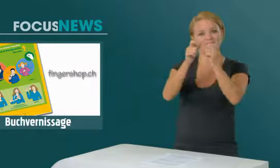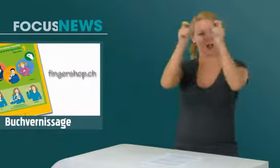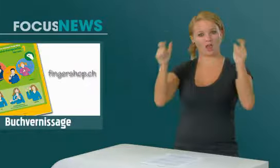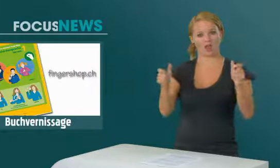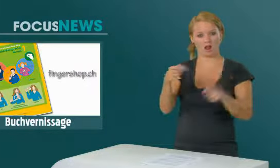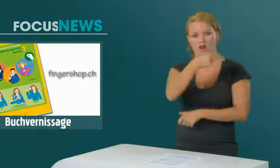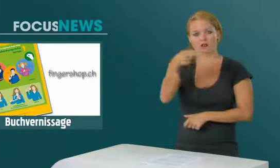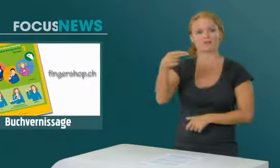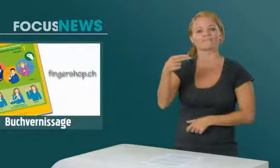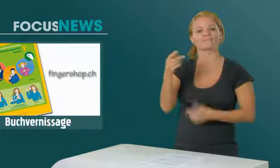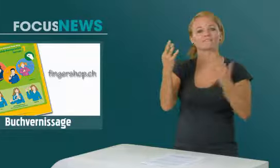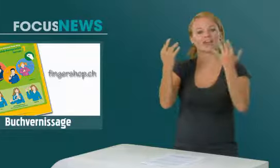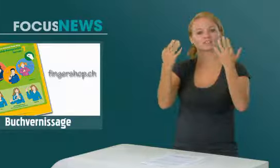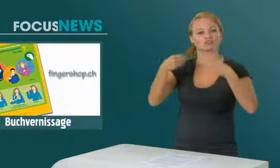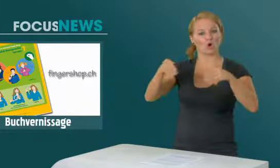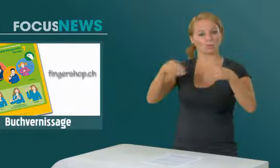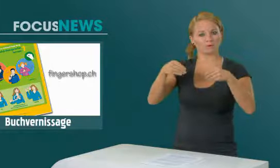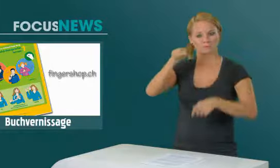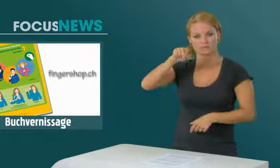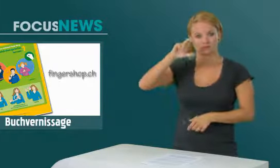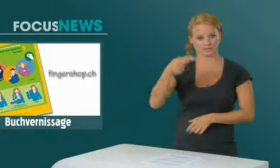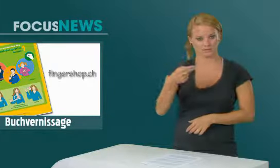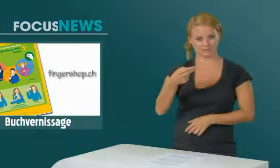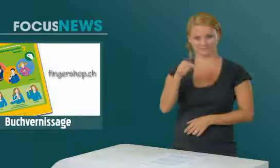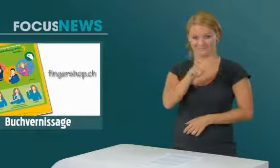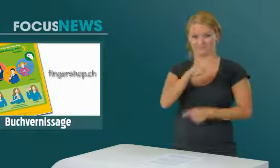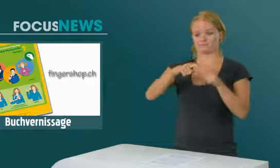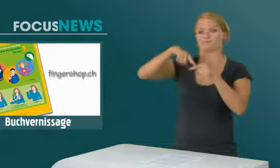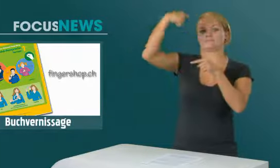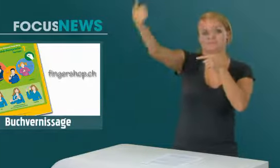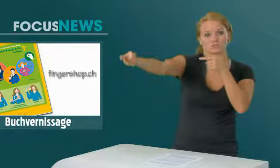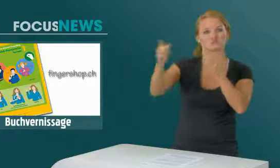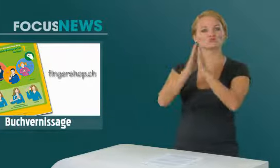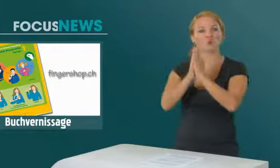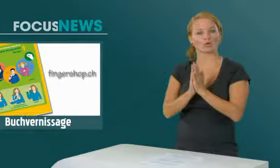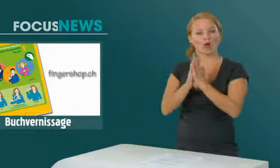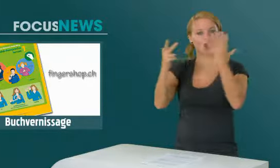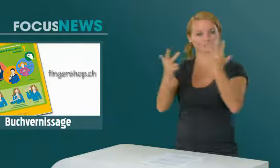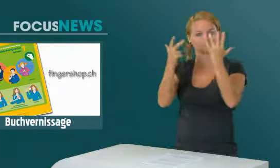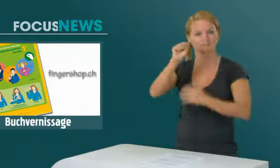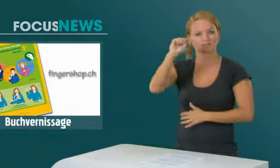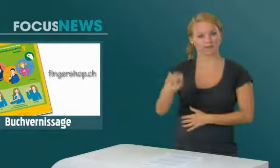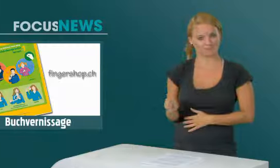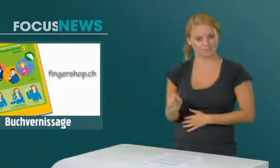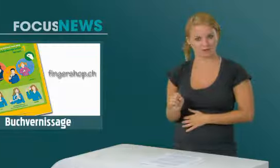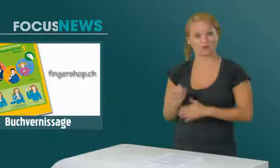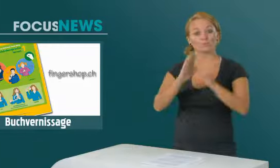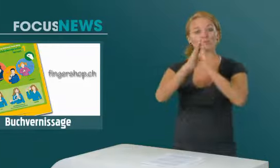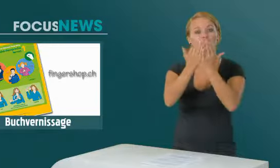Der Buchverlag fingershop.ch präsentiert am übernächsten Sonntag, 18. September, die